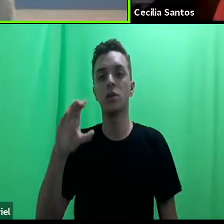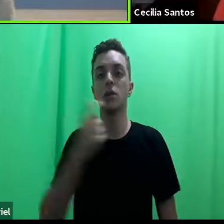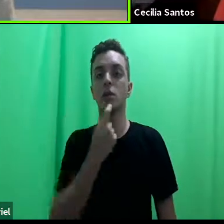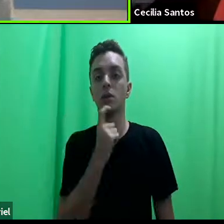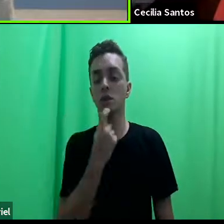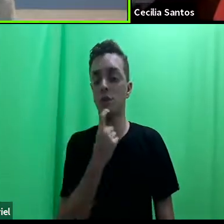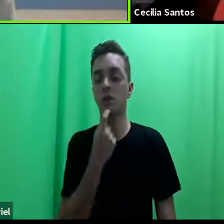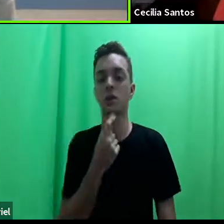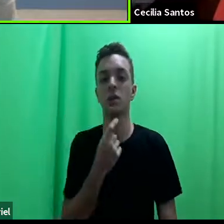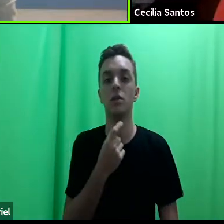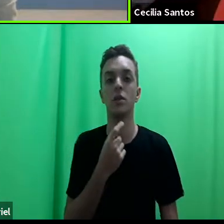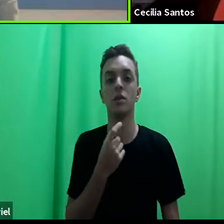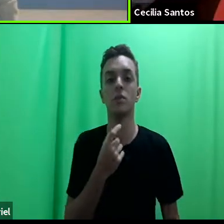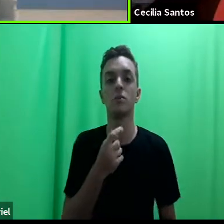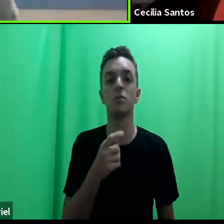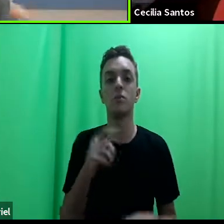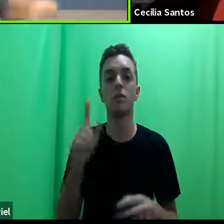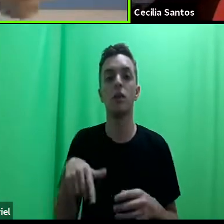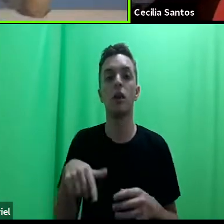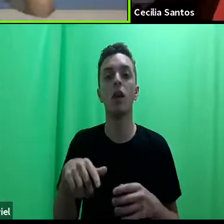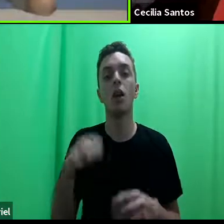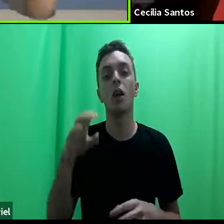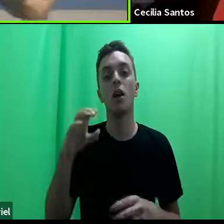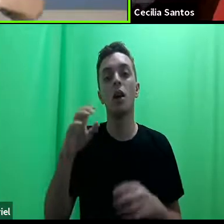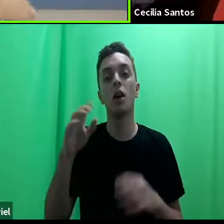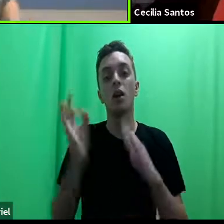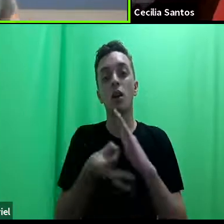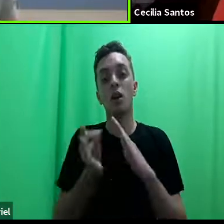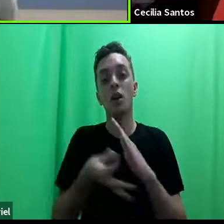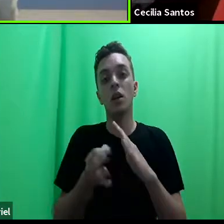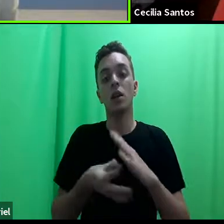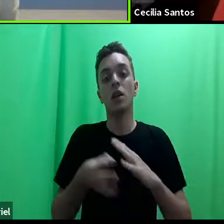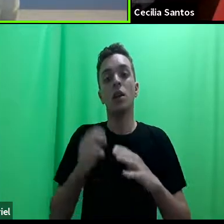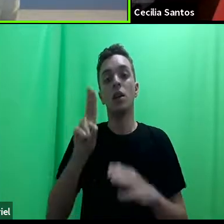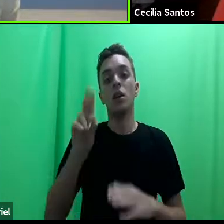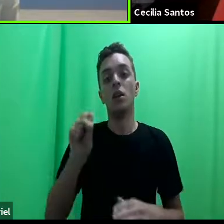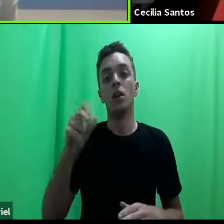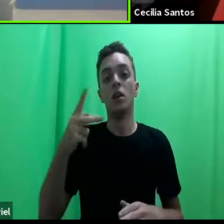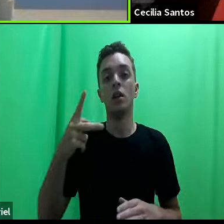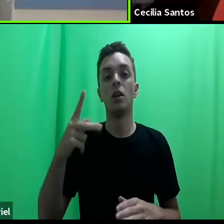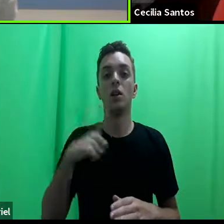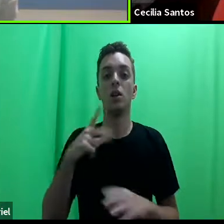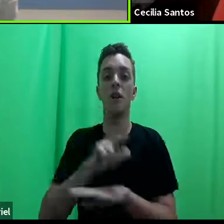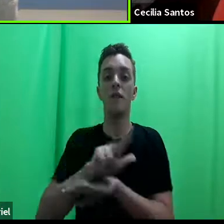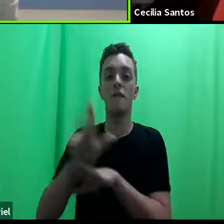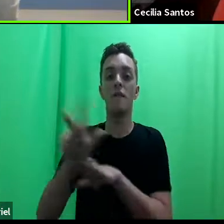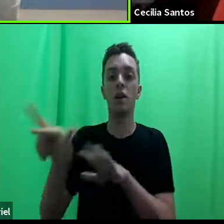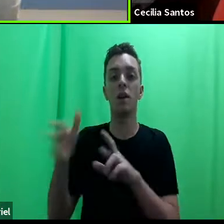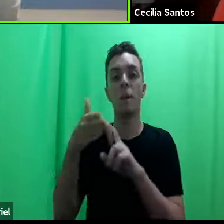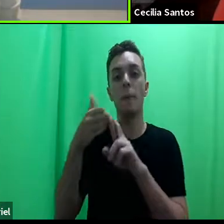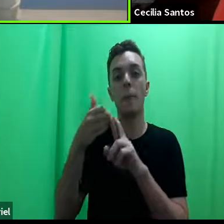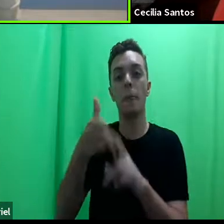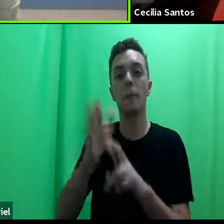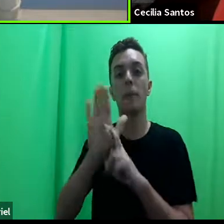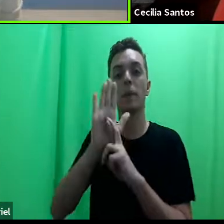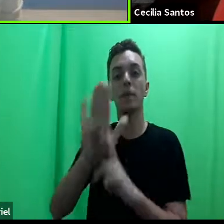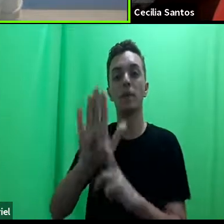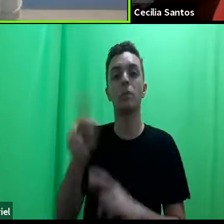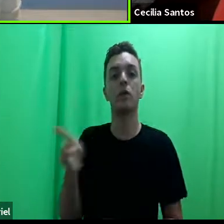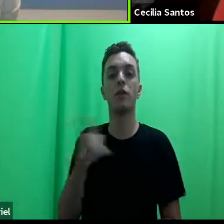e a clínica da USP, a gente tem várias pessoas aqui representadas nas clínicas que estão assistindo a gente, a professora Cristina Terezo da